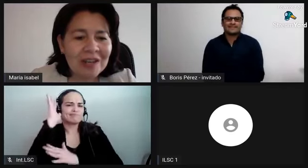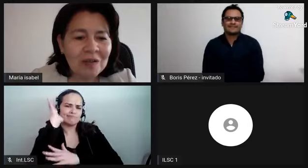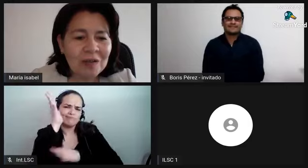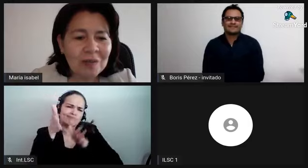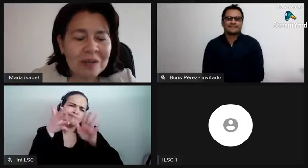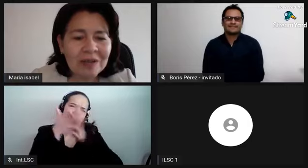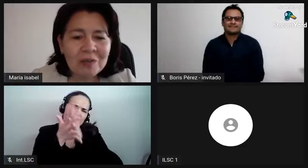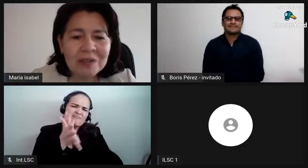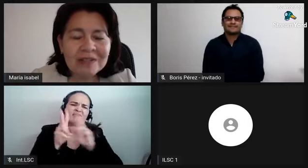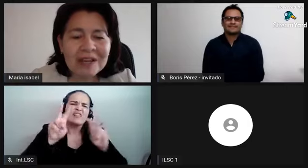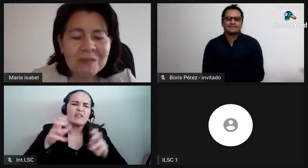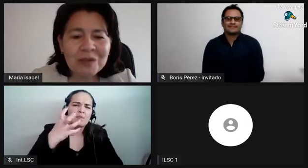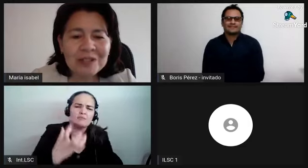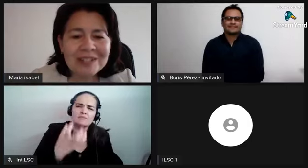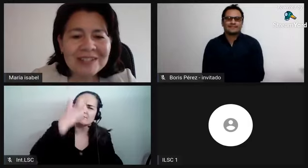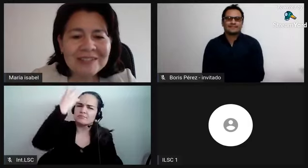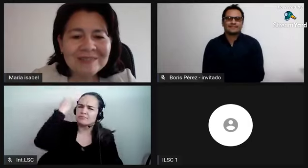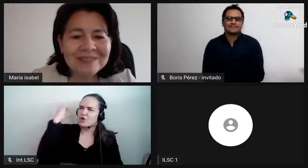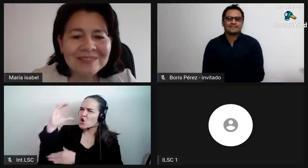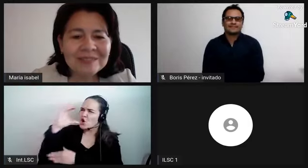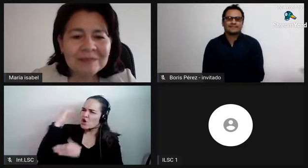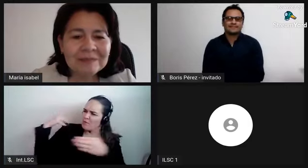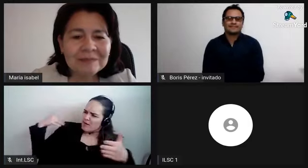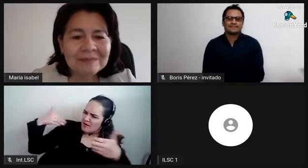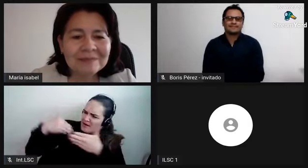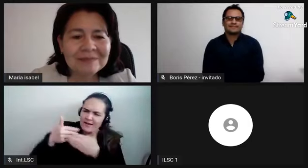historia de colombia cómo estás boris